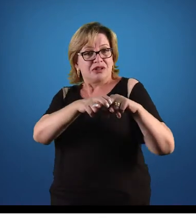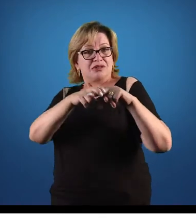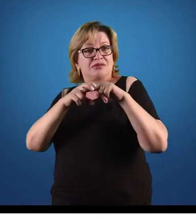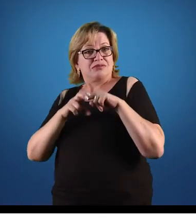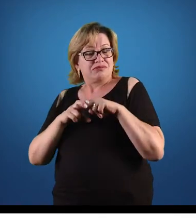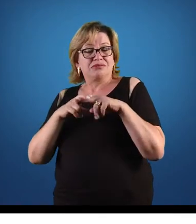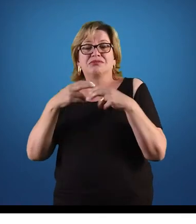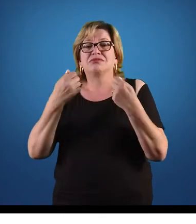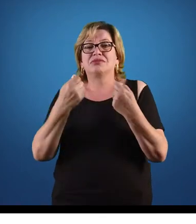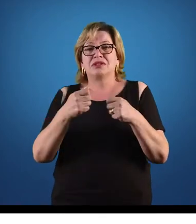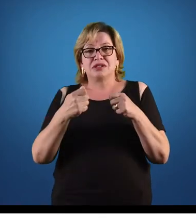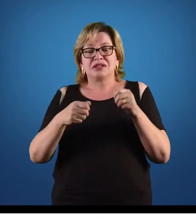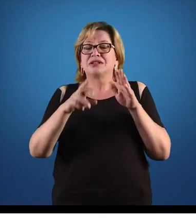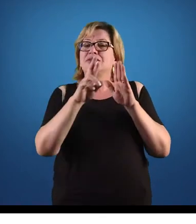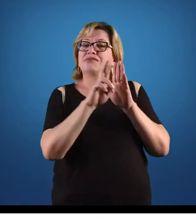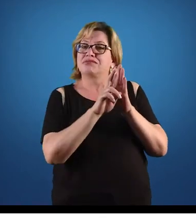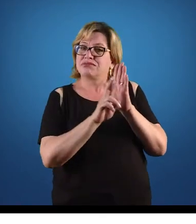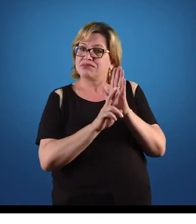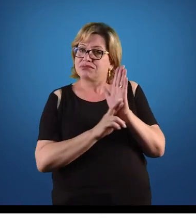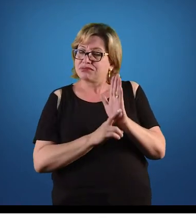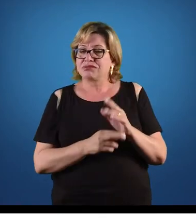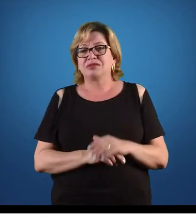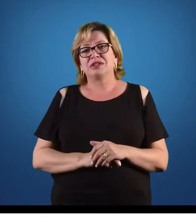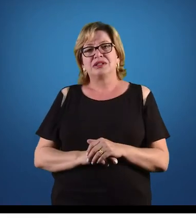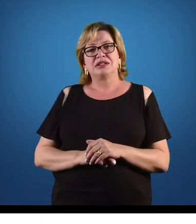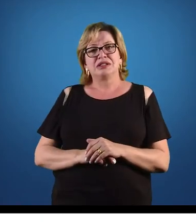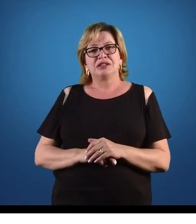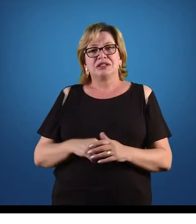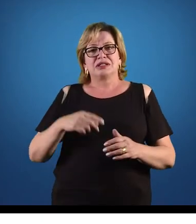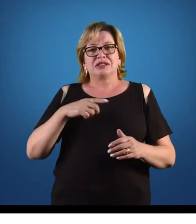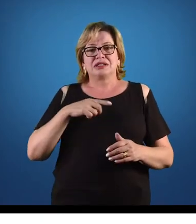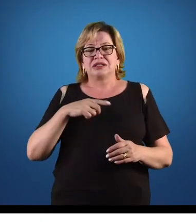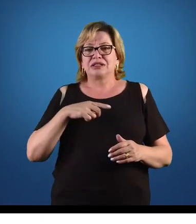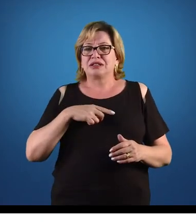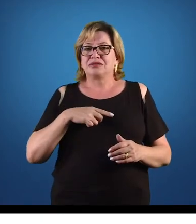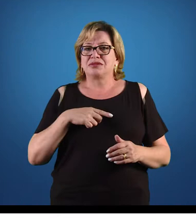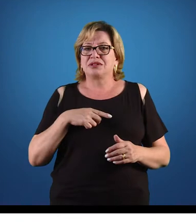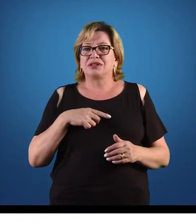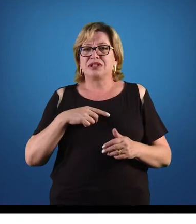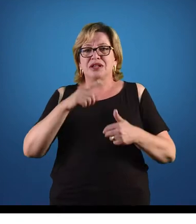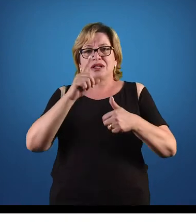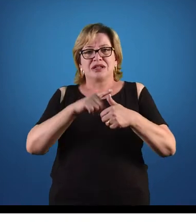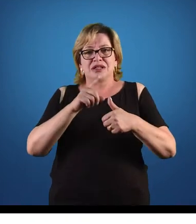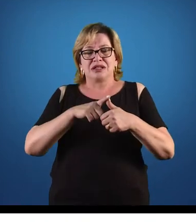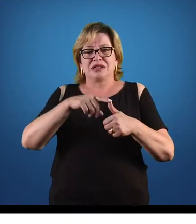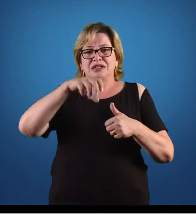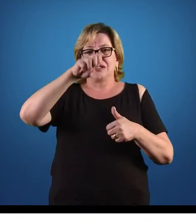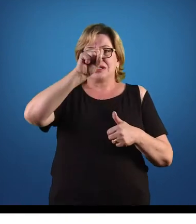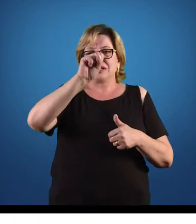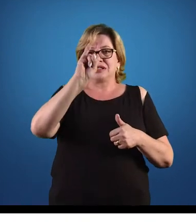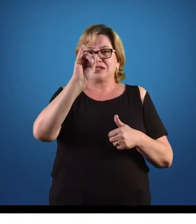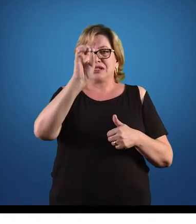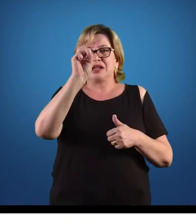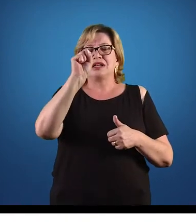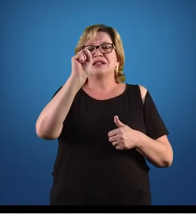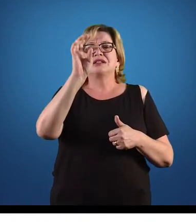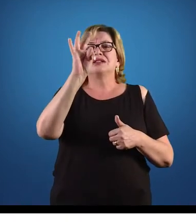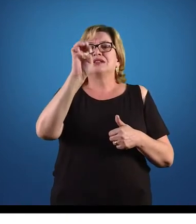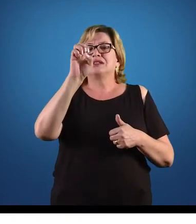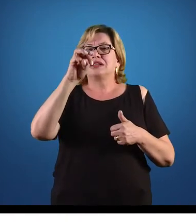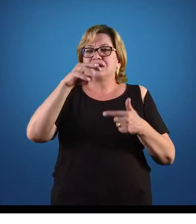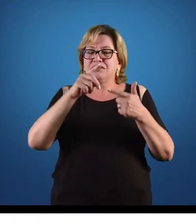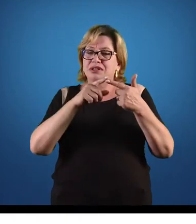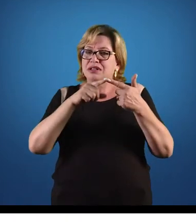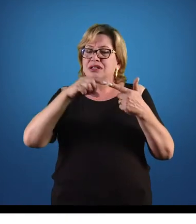necessidade da regulação. Então, temos sistema econômico e temos o modelo econômico.